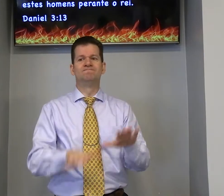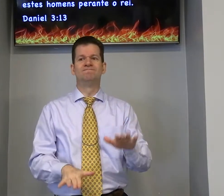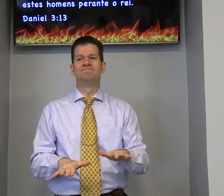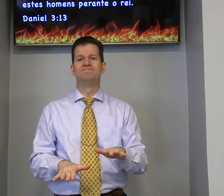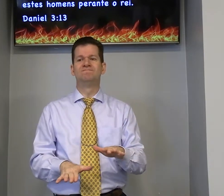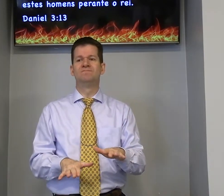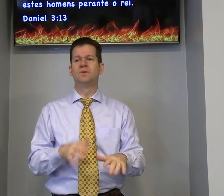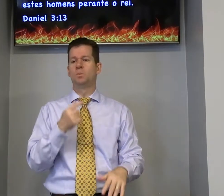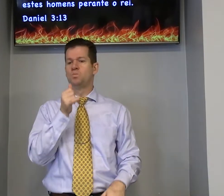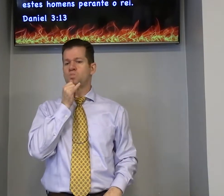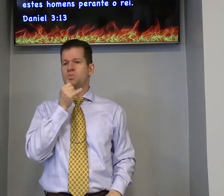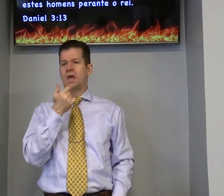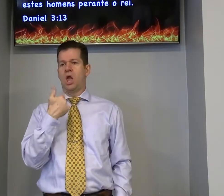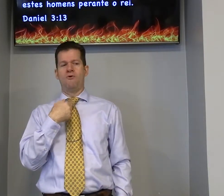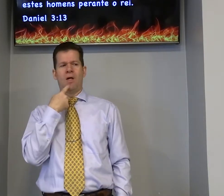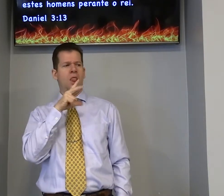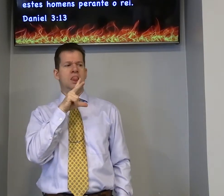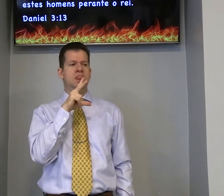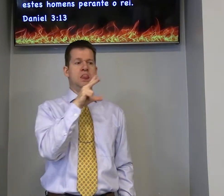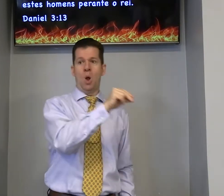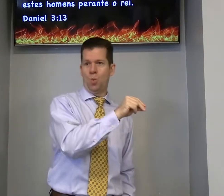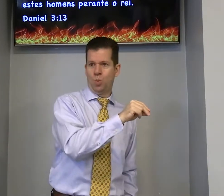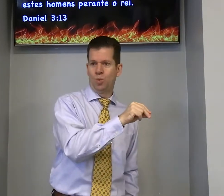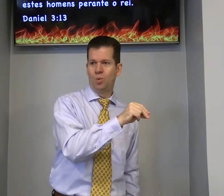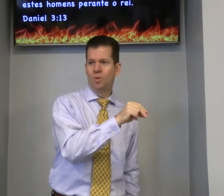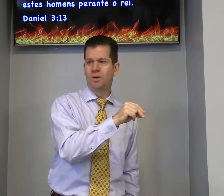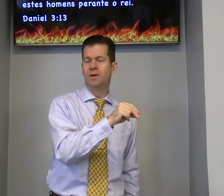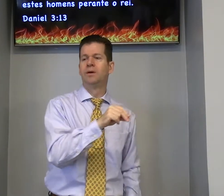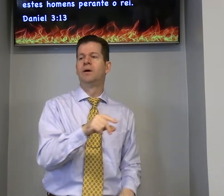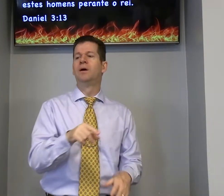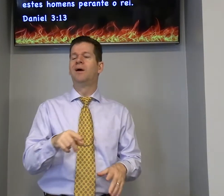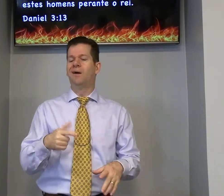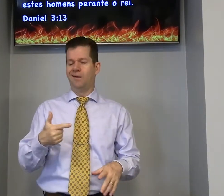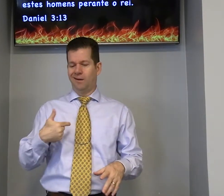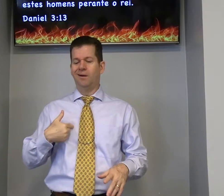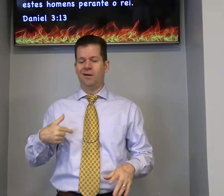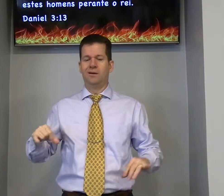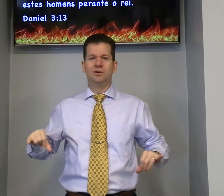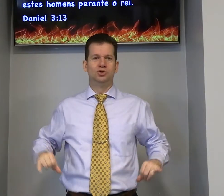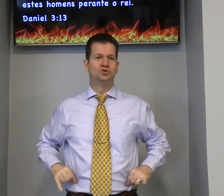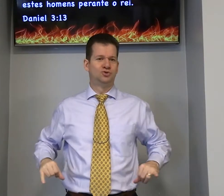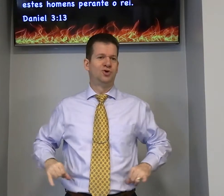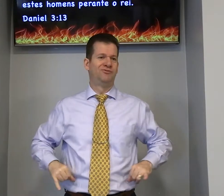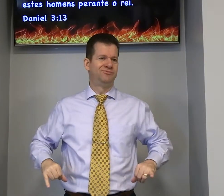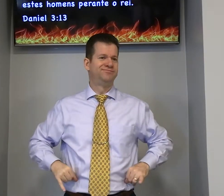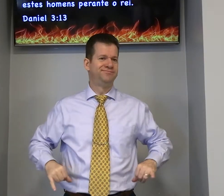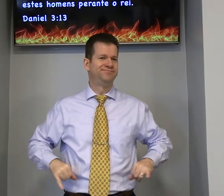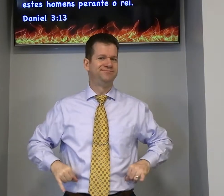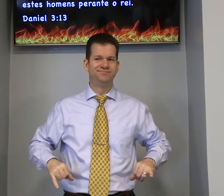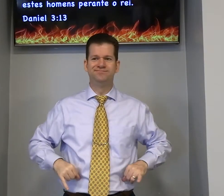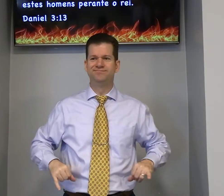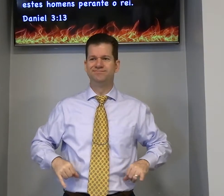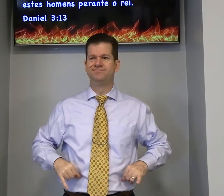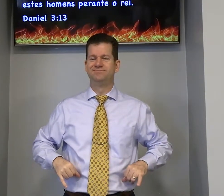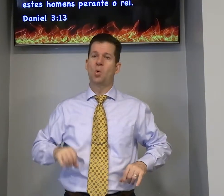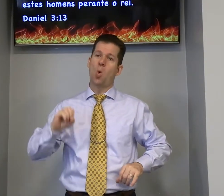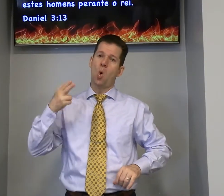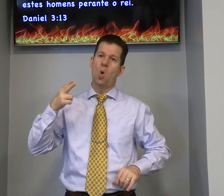as vezes por exemplo não quero falar não mas é